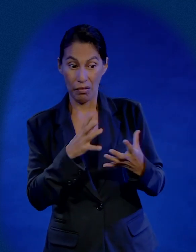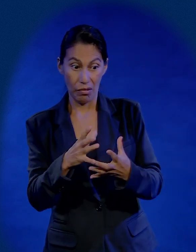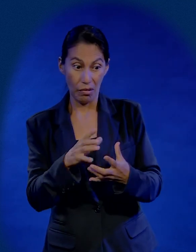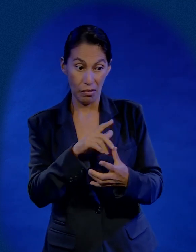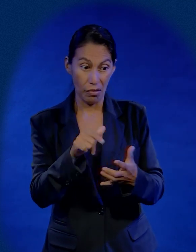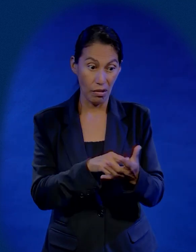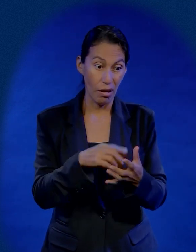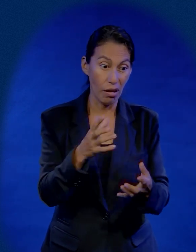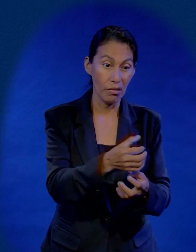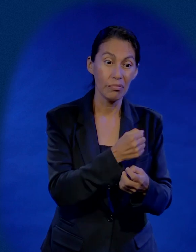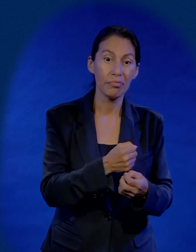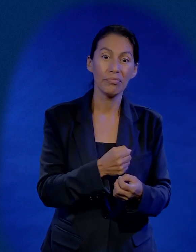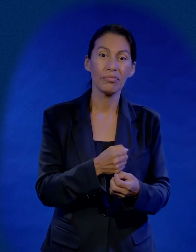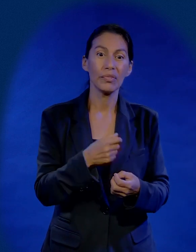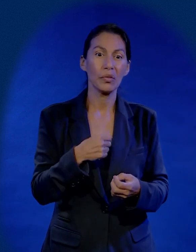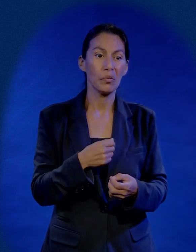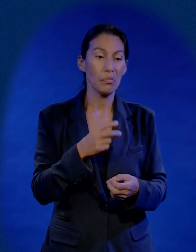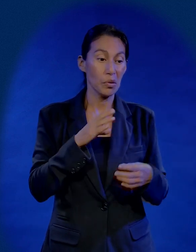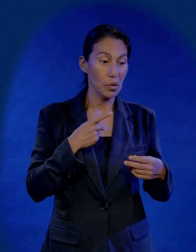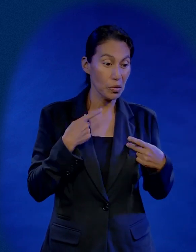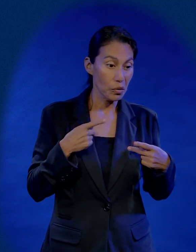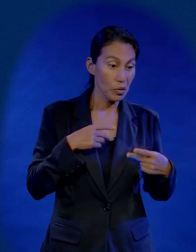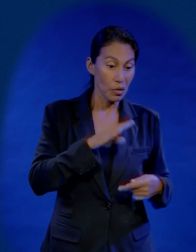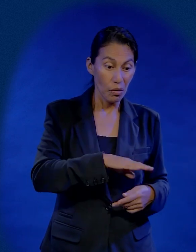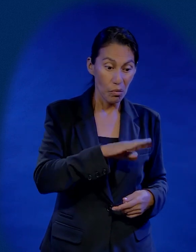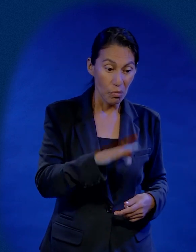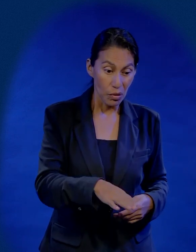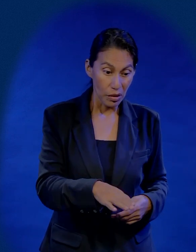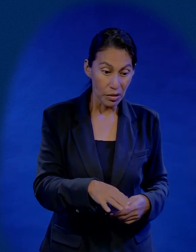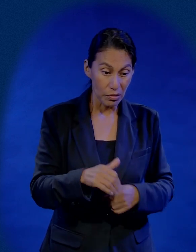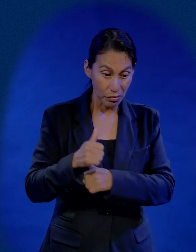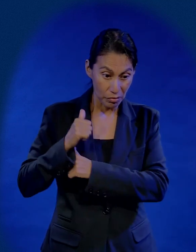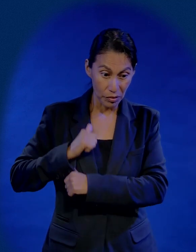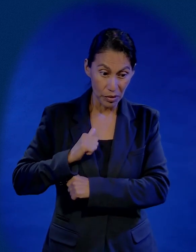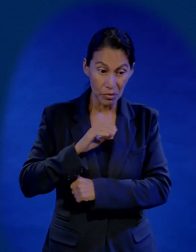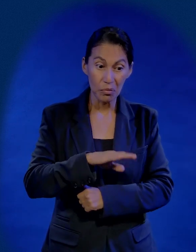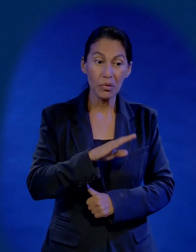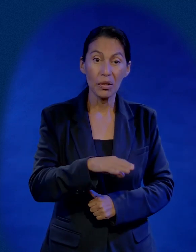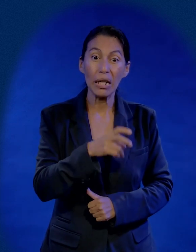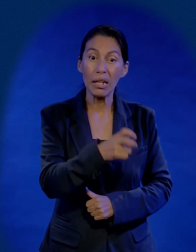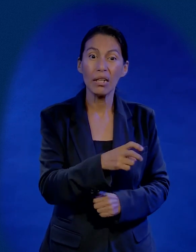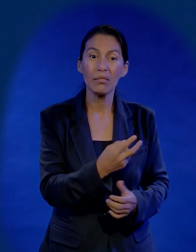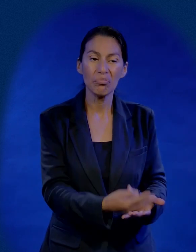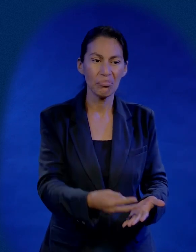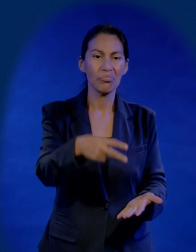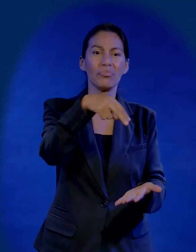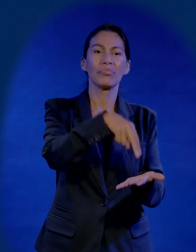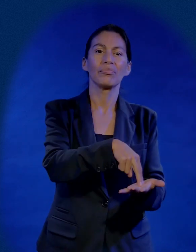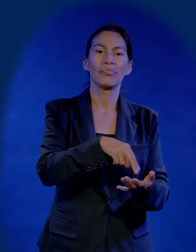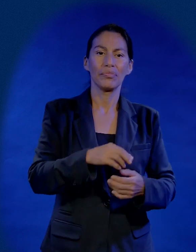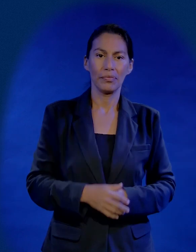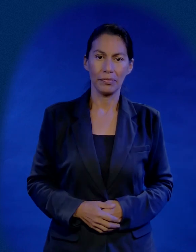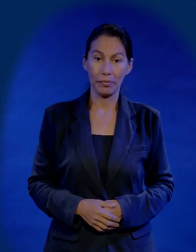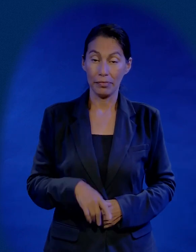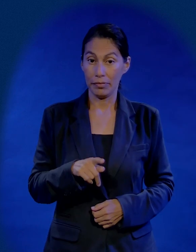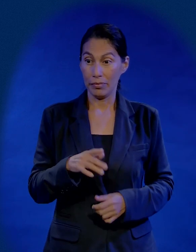me mataran los resucito. Sería invencible. Pero Jesús, Jesús ahí anda hablando de la paz, del amor y que,